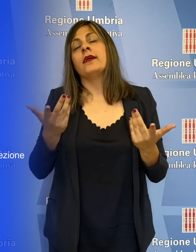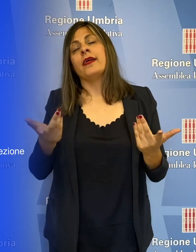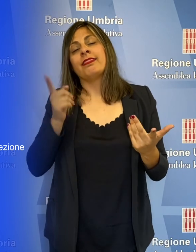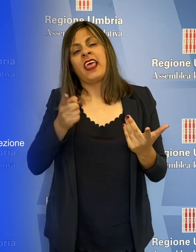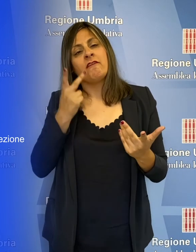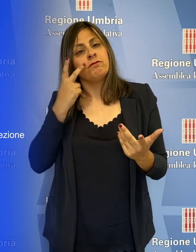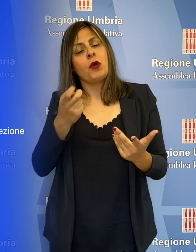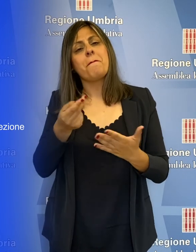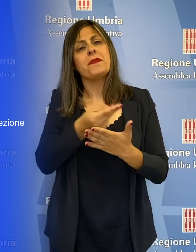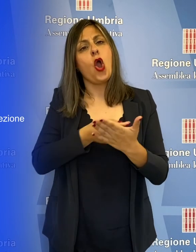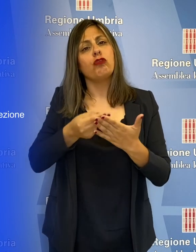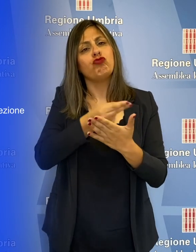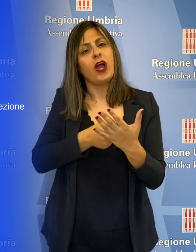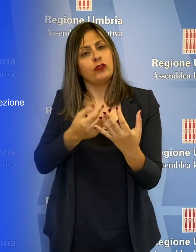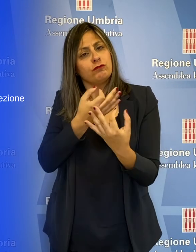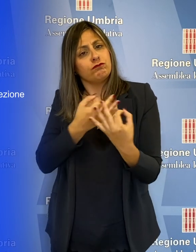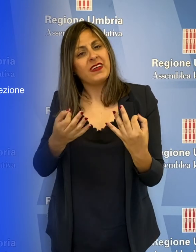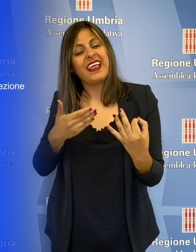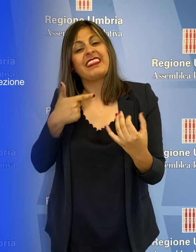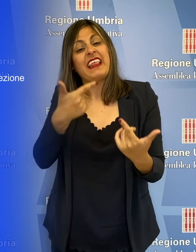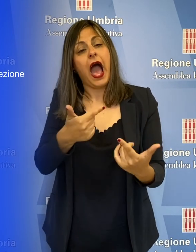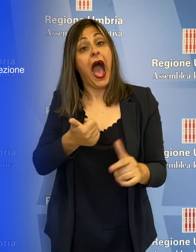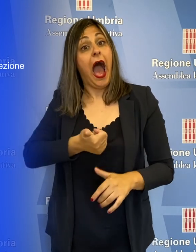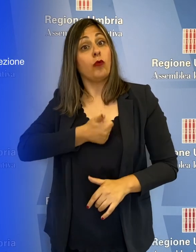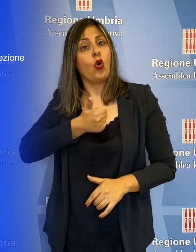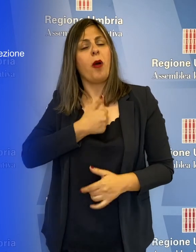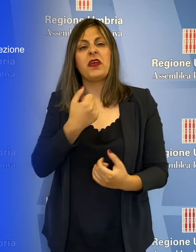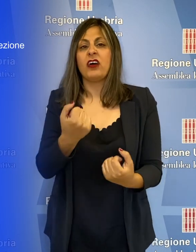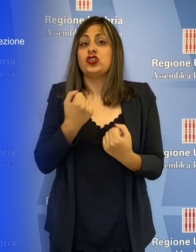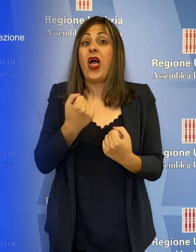solidità alla banca salvaguardando i livelli occupazionali.